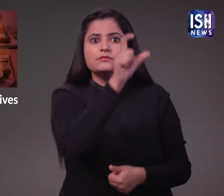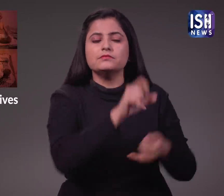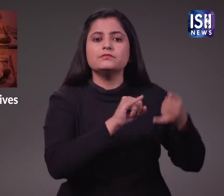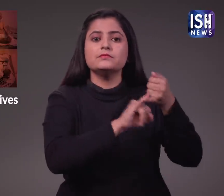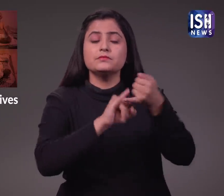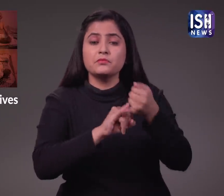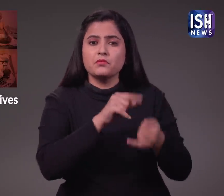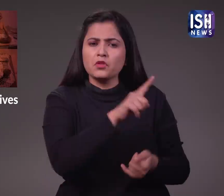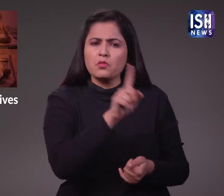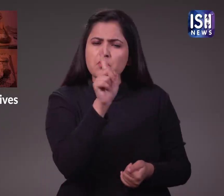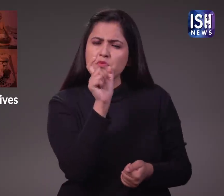मदद की